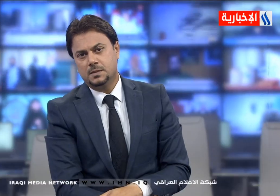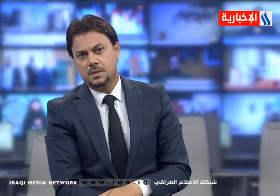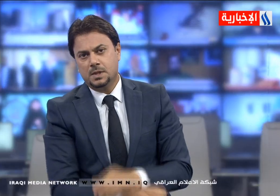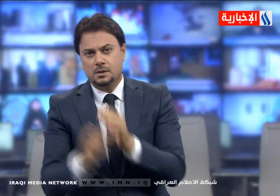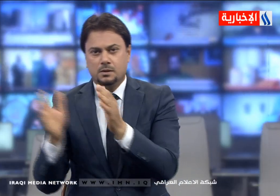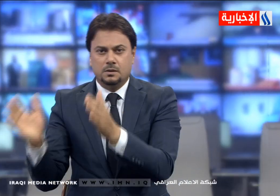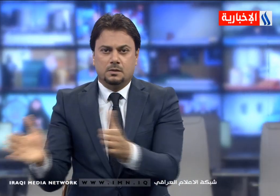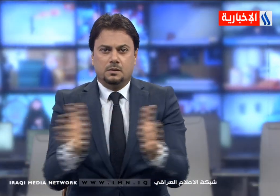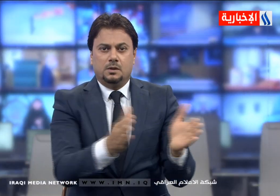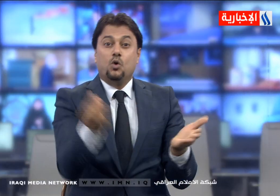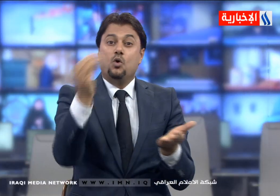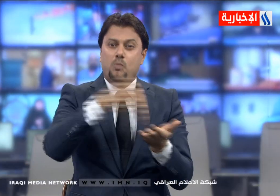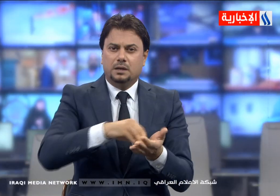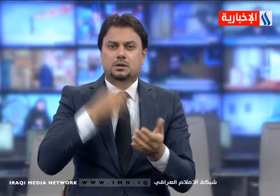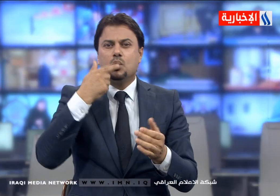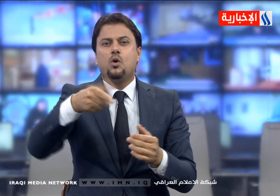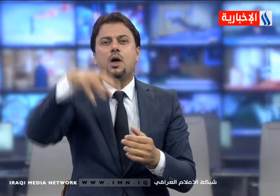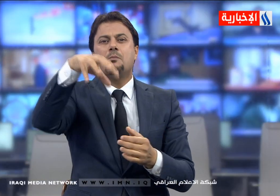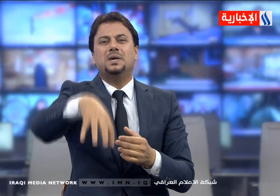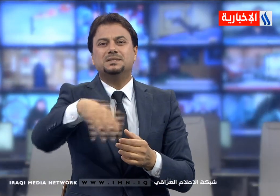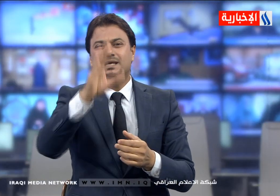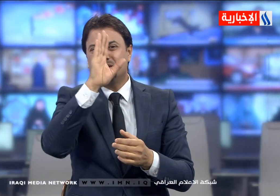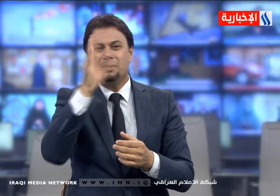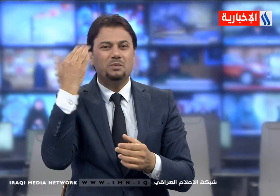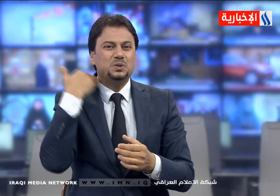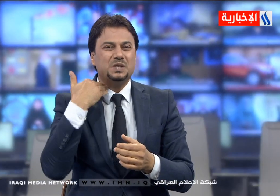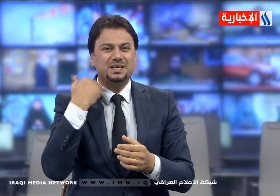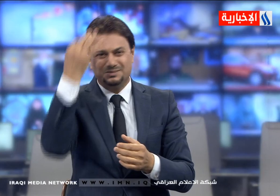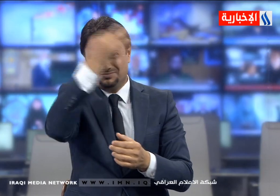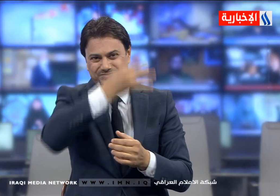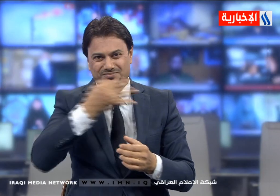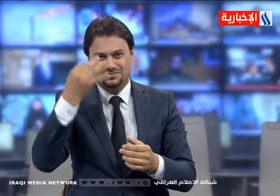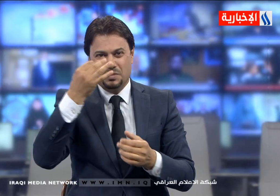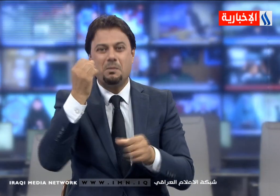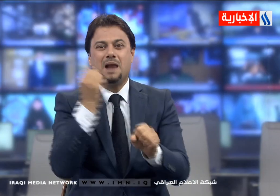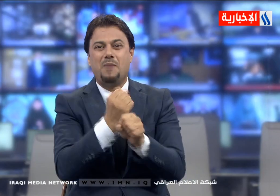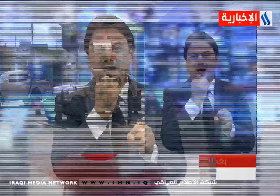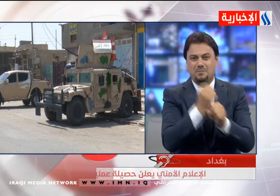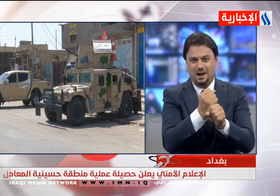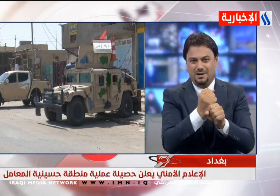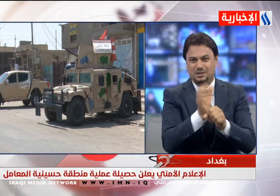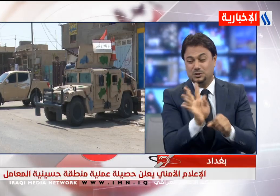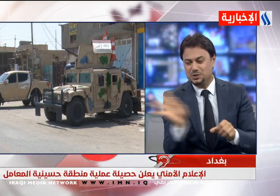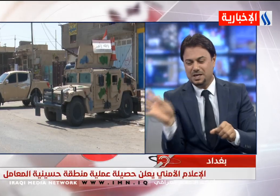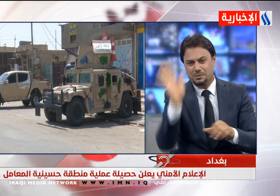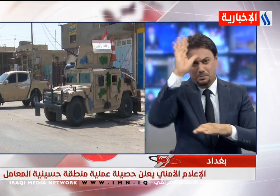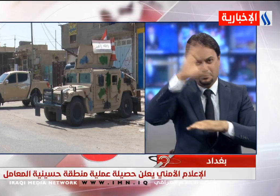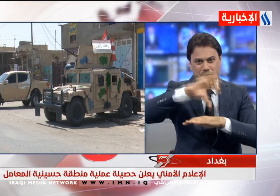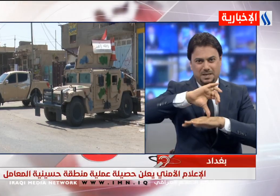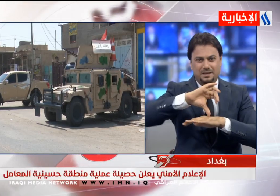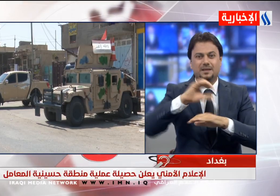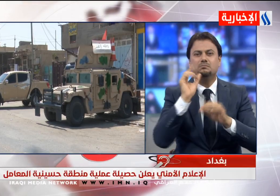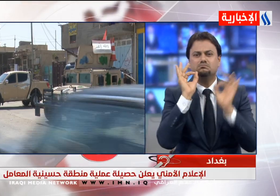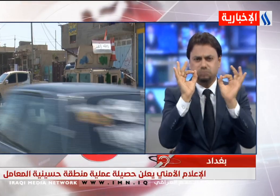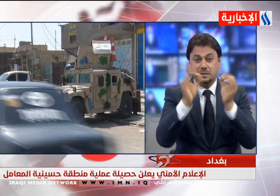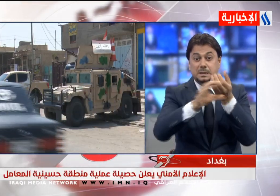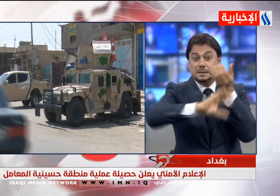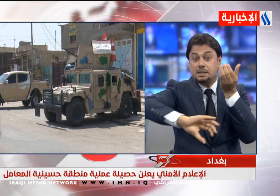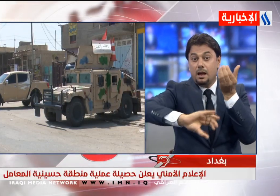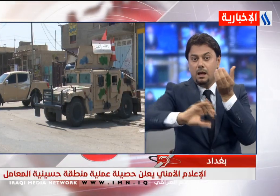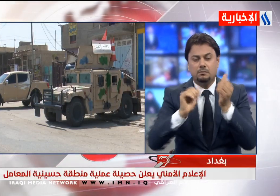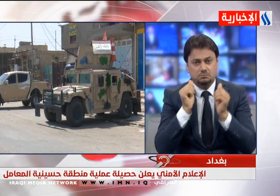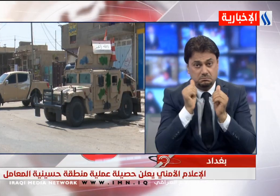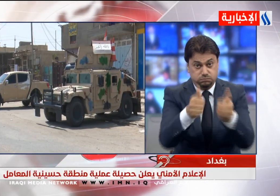كما شهدت منطقة حسينية المعامل شرقي بغداد انطلاق عمليات حصر السلاح المنفلت